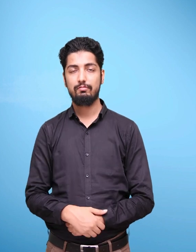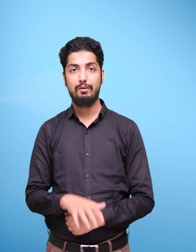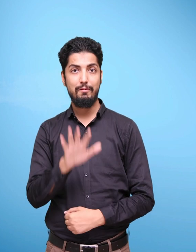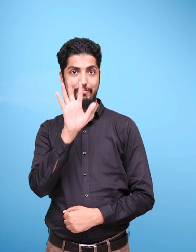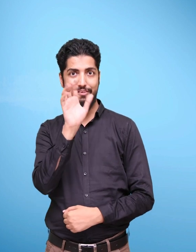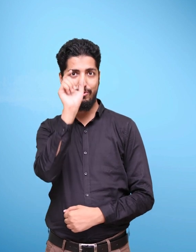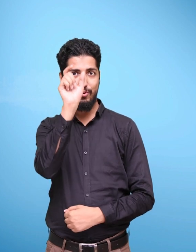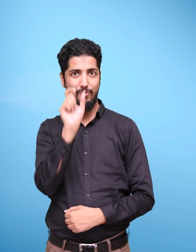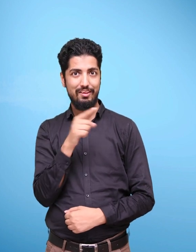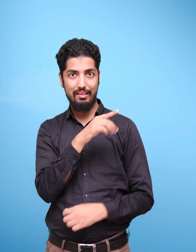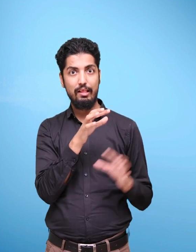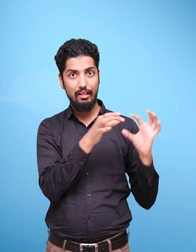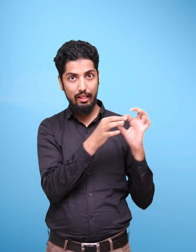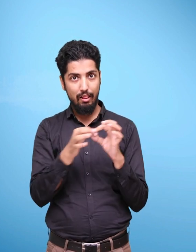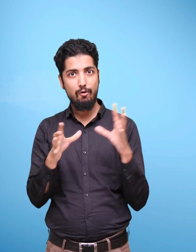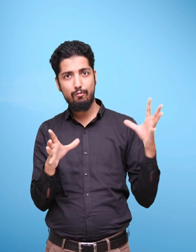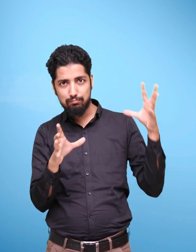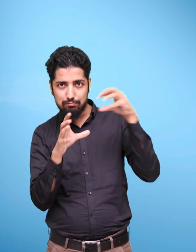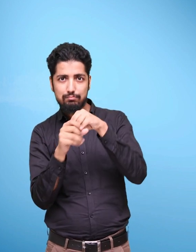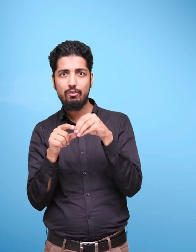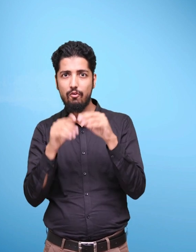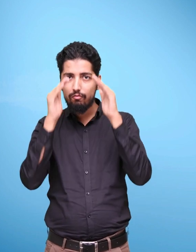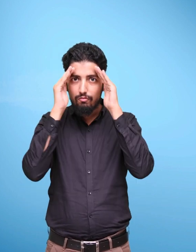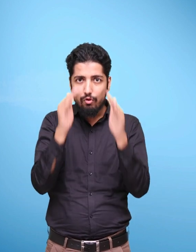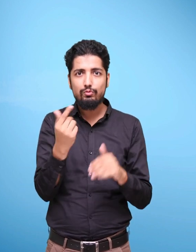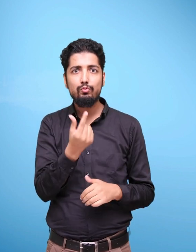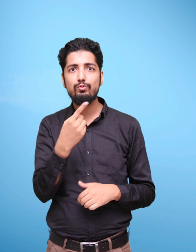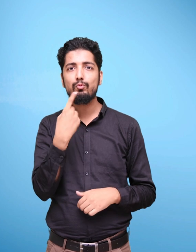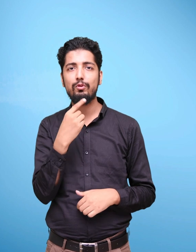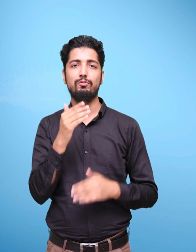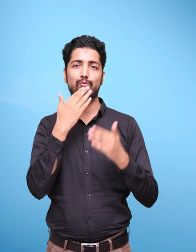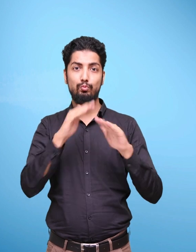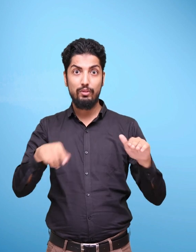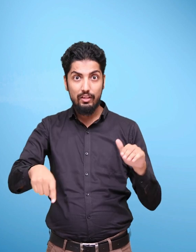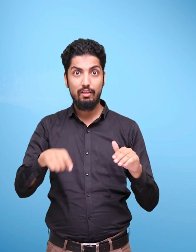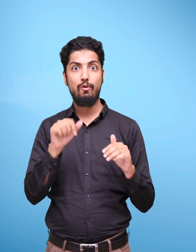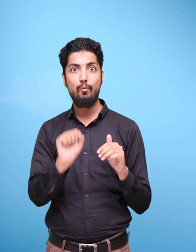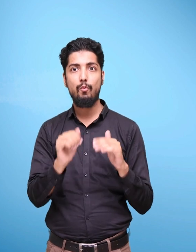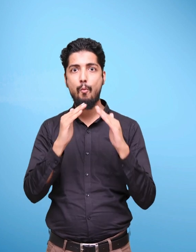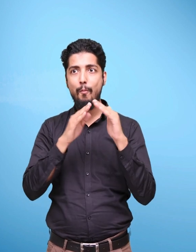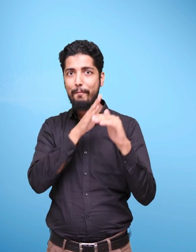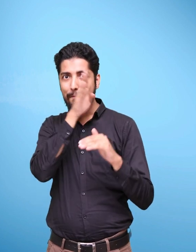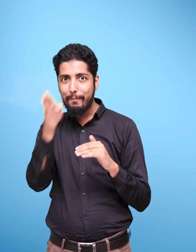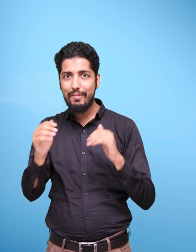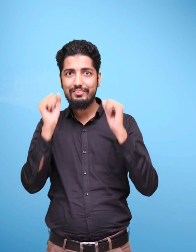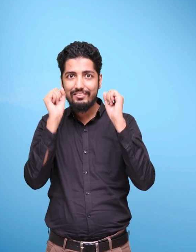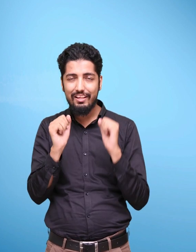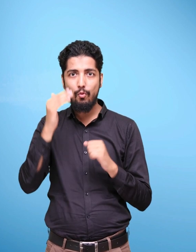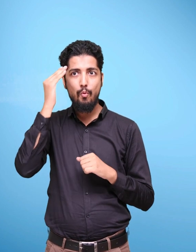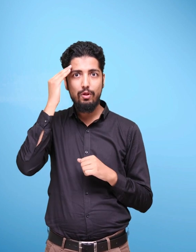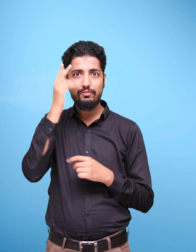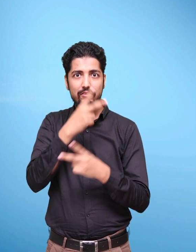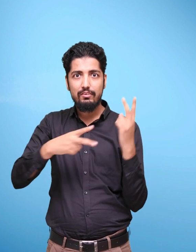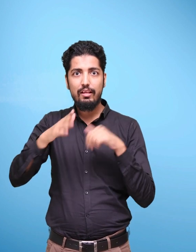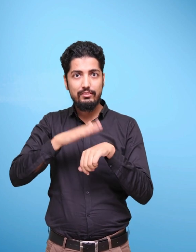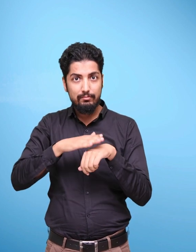which map to the Indian tradition of Panchkosh consisting of five kosh which Annamaya, Pranamaya, Manomaya,